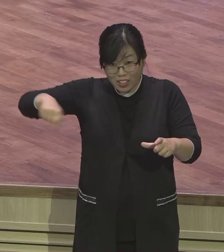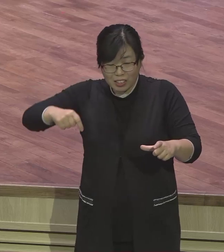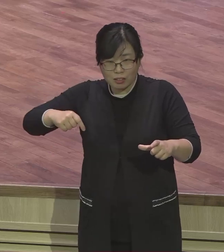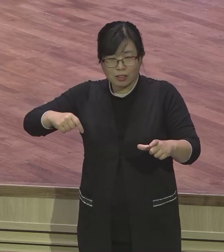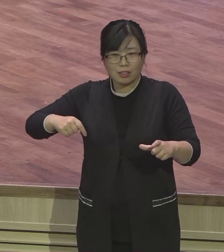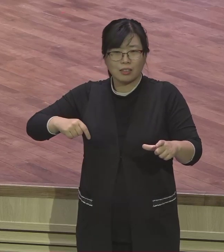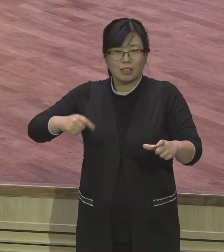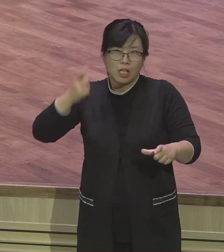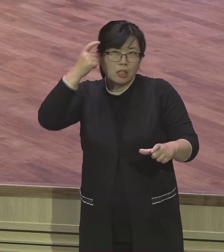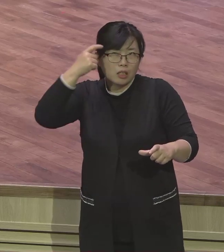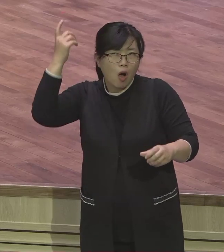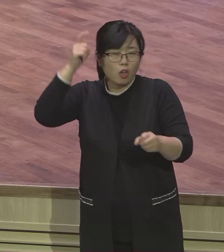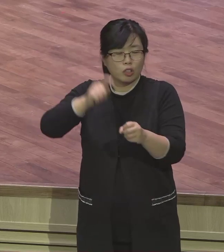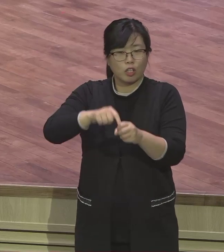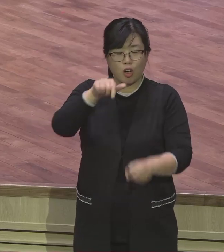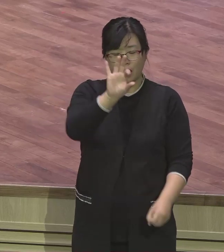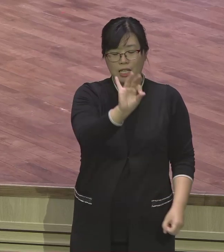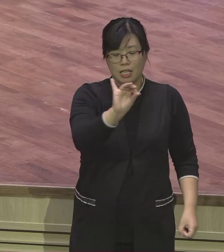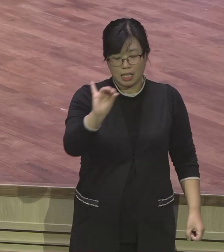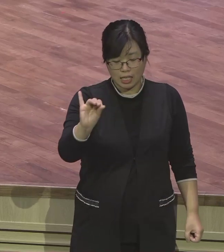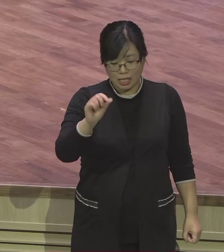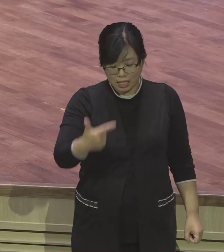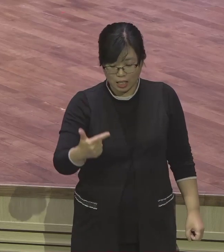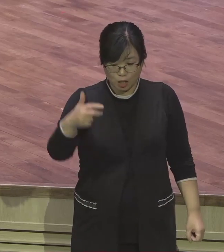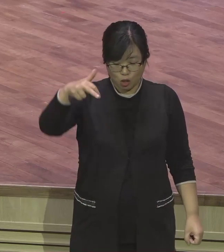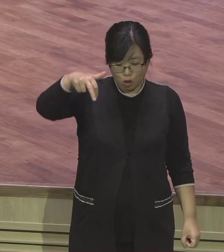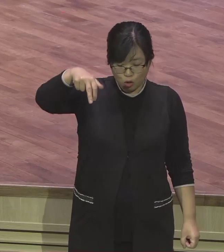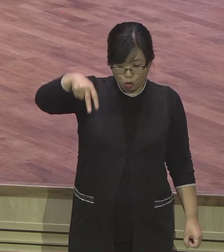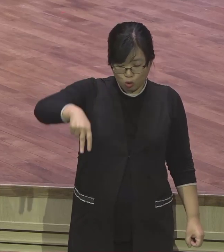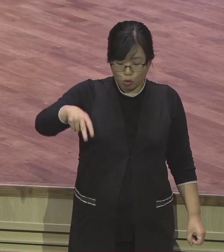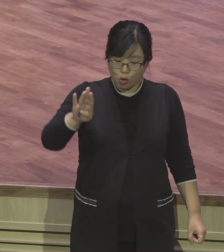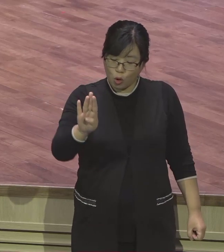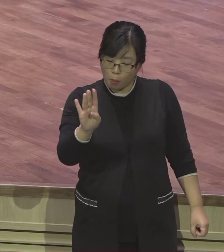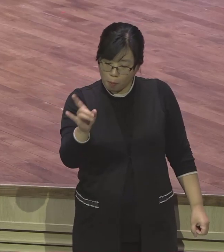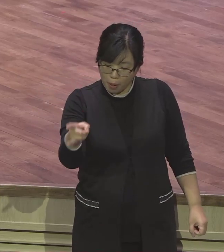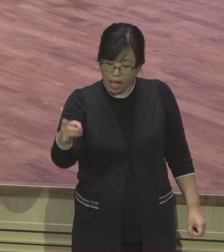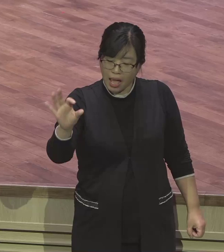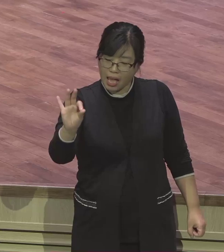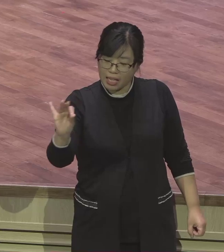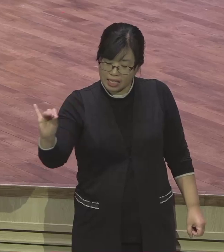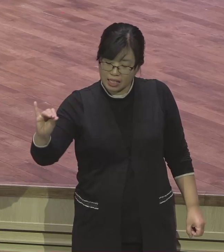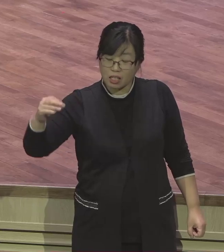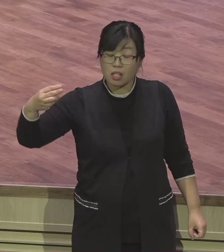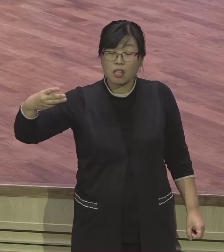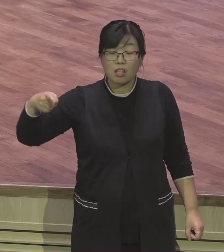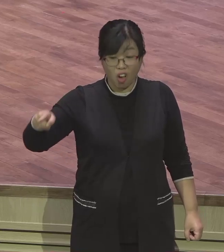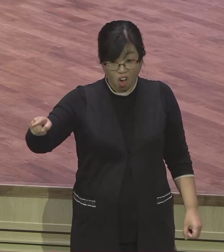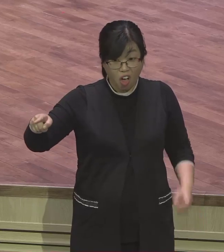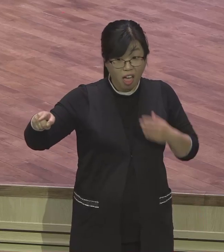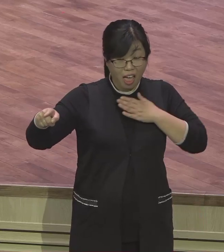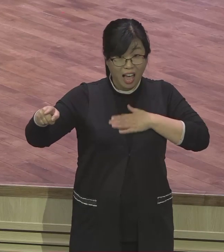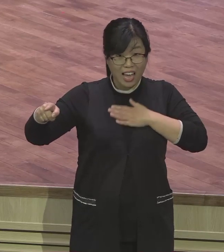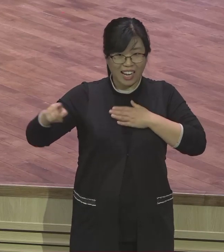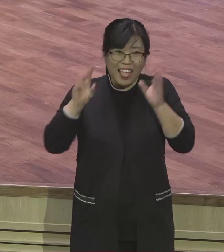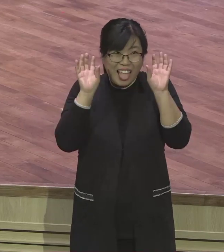연약한 생명이었던 이스라엘 민족을 잘 키워가지고 역사의 전면에